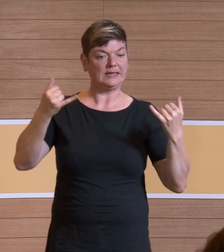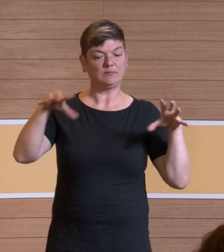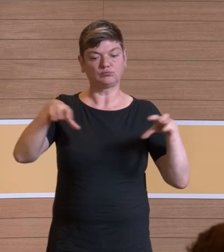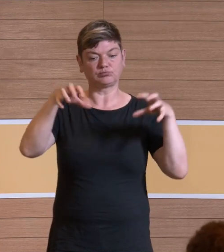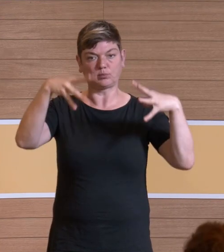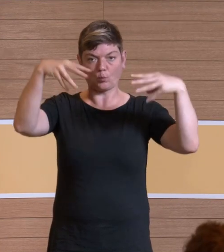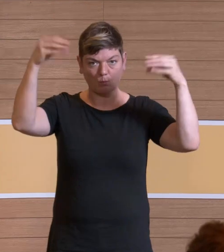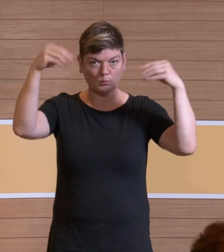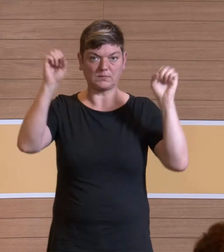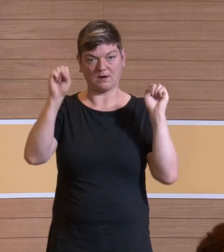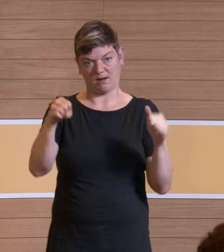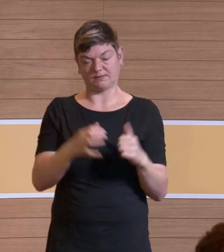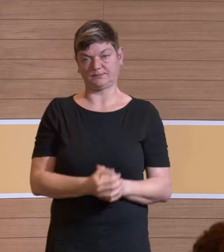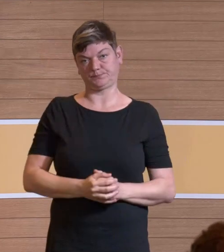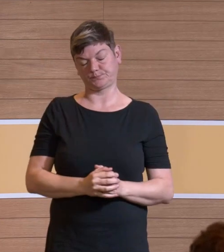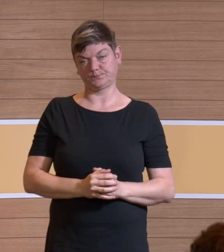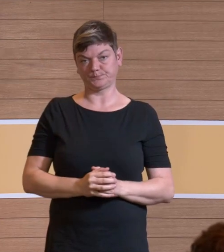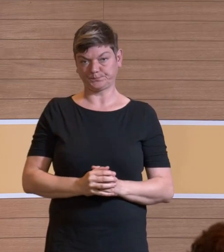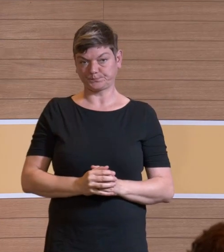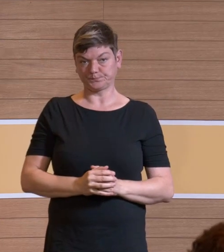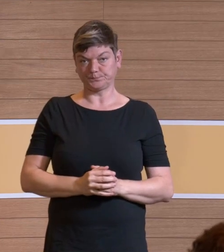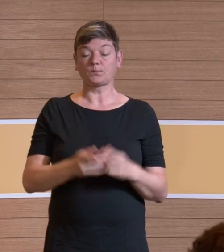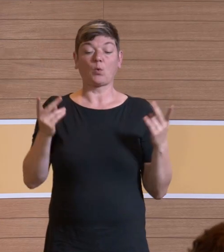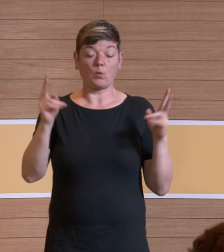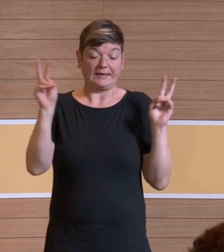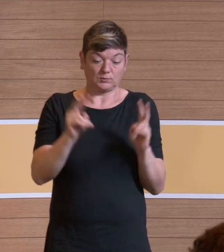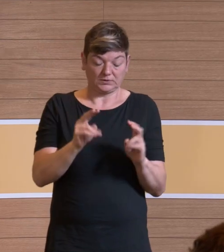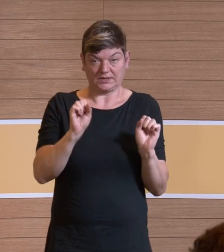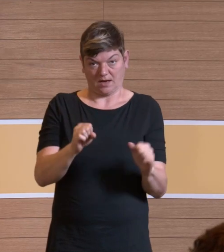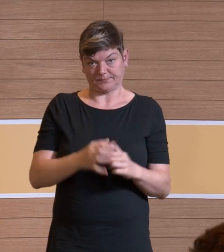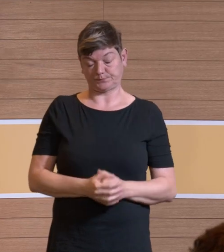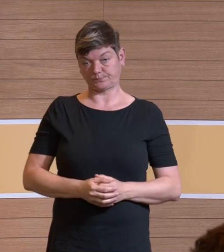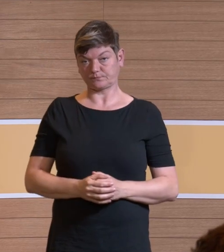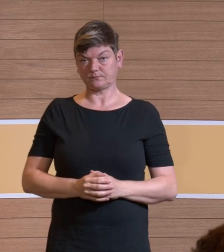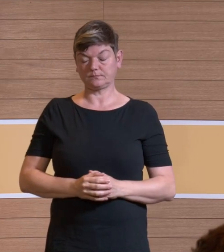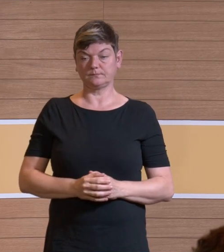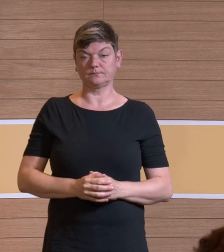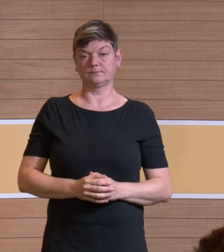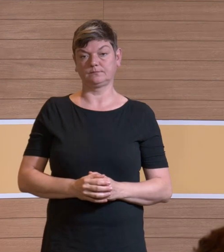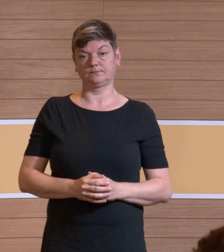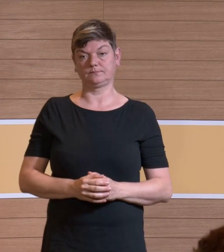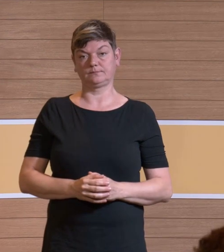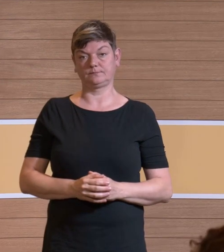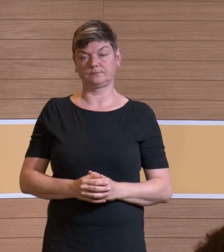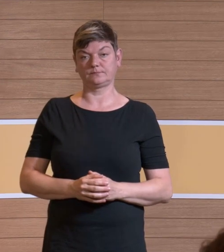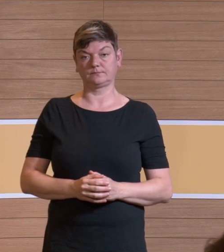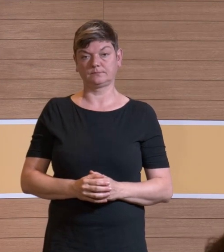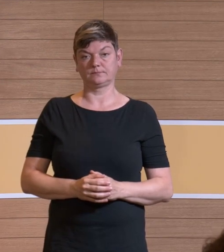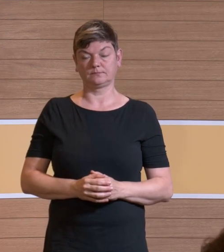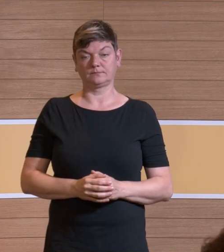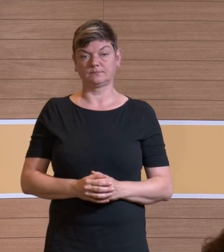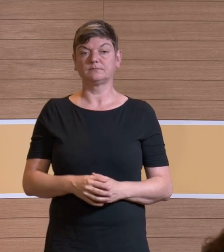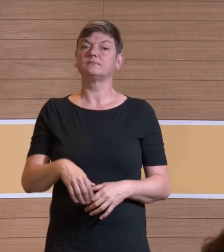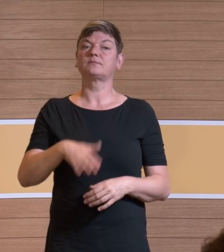in Operationssälen effektiv zu reduzieren. Das soll es letztendlich zum Thema gewesen sein. Ich